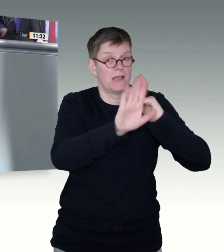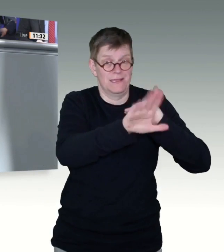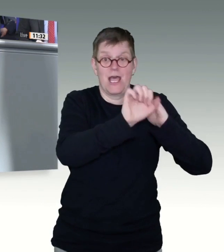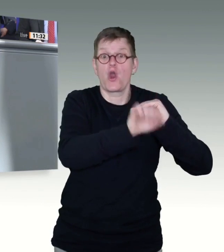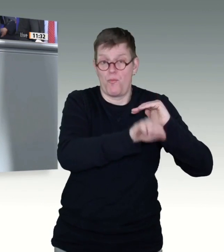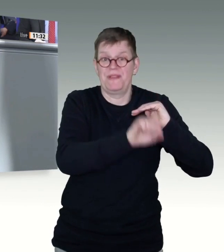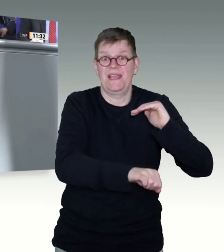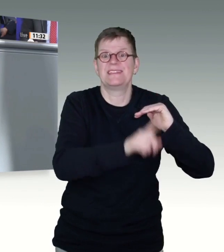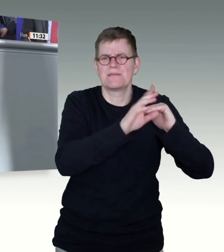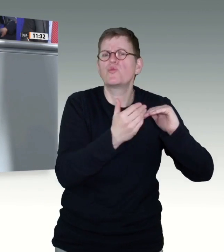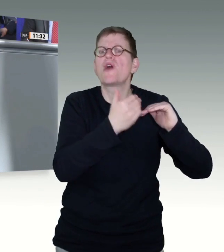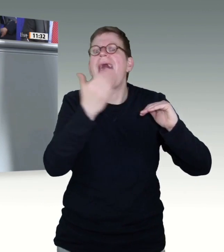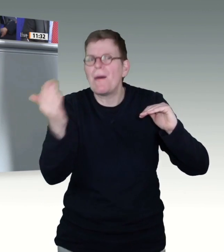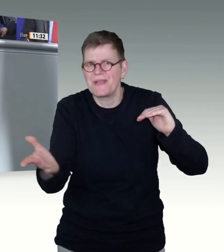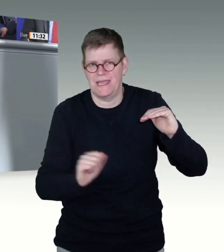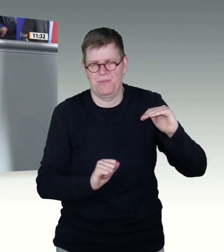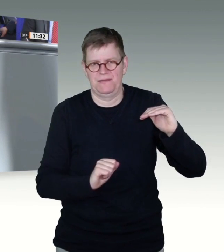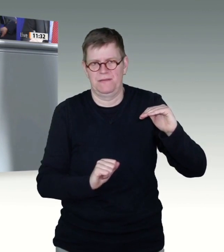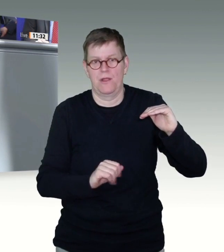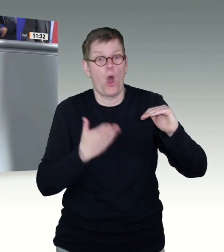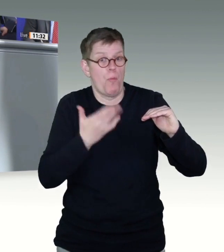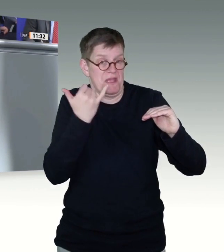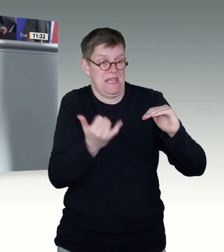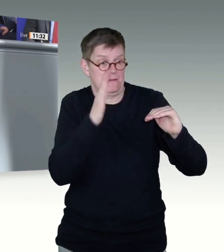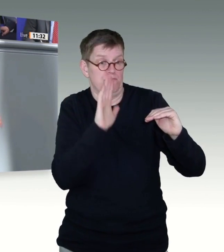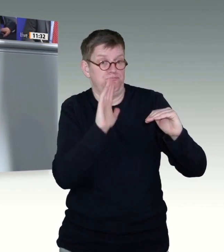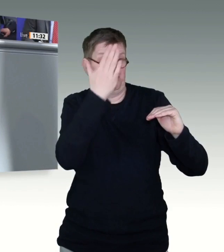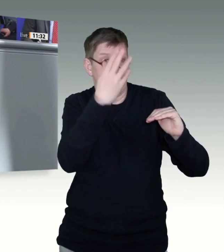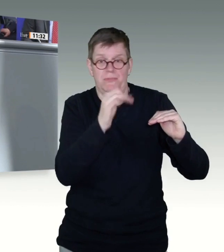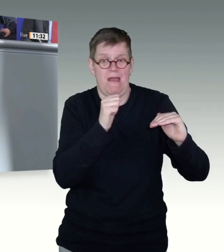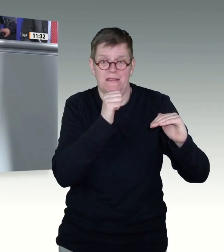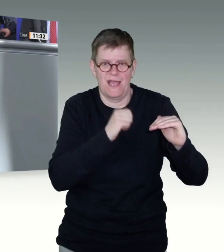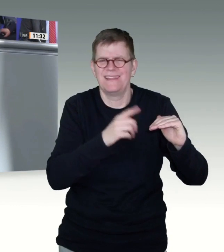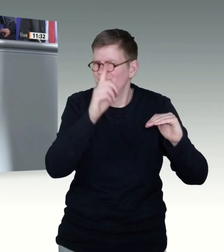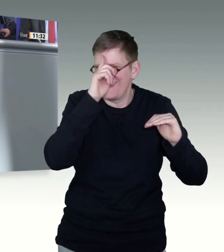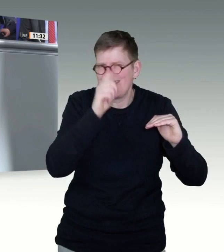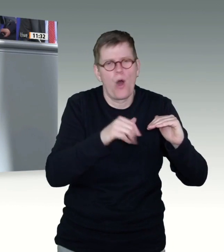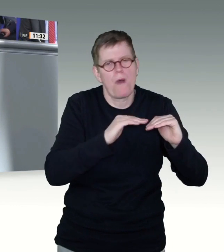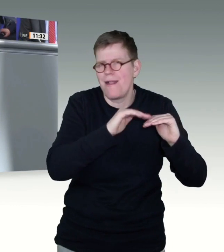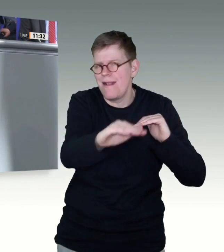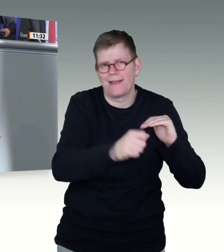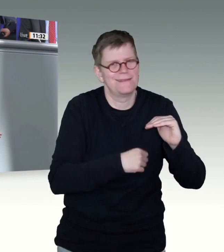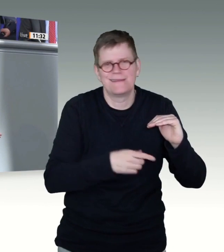nicht. Das glaube ich, sind die Länder nicht bereit. Darum ist das hier nach meiner Meinung auch eine